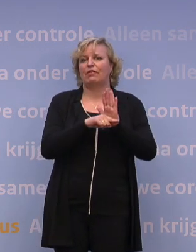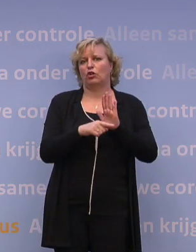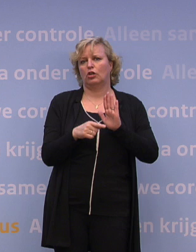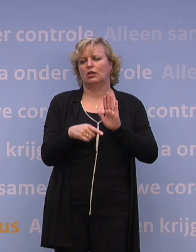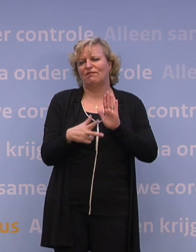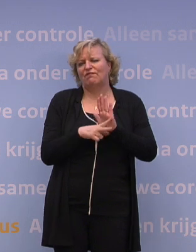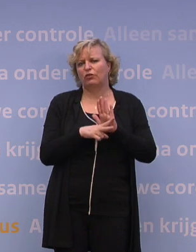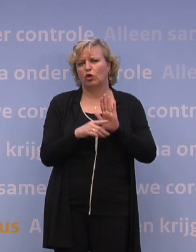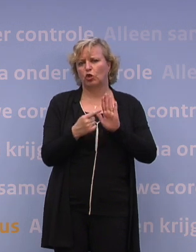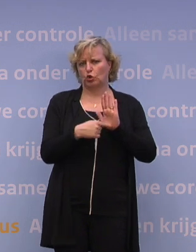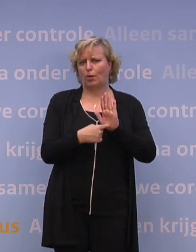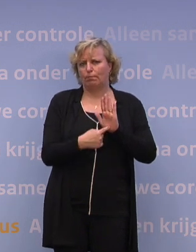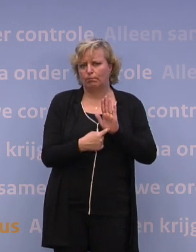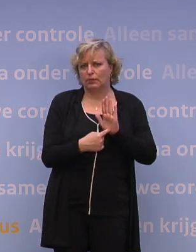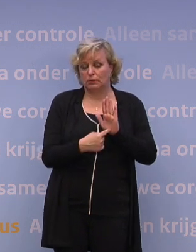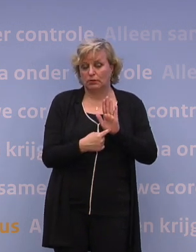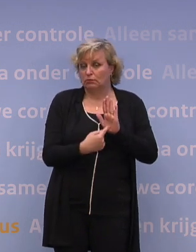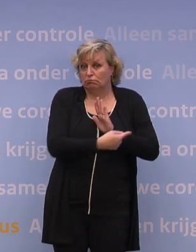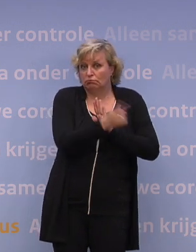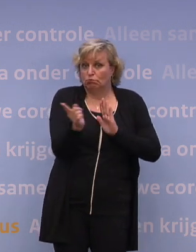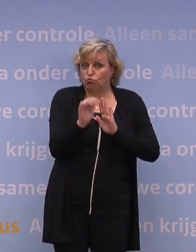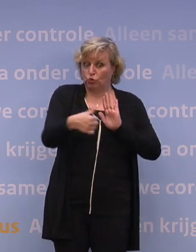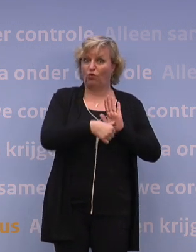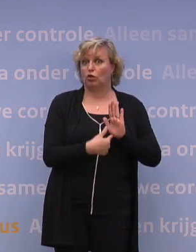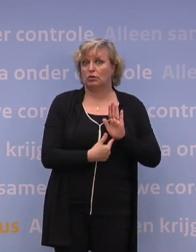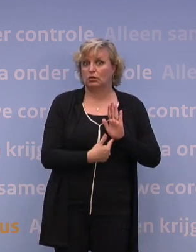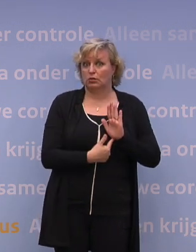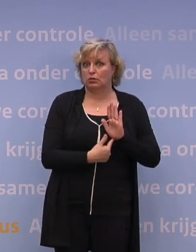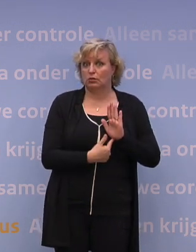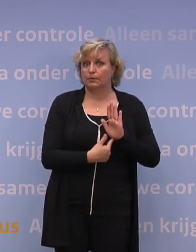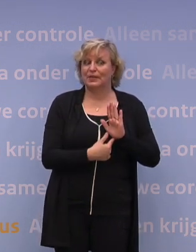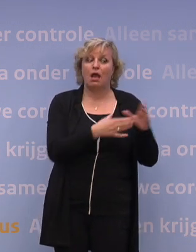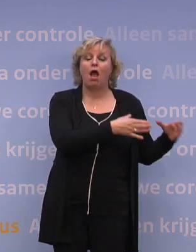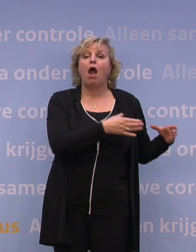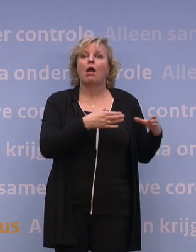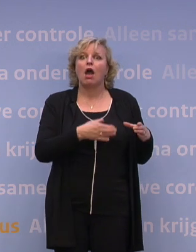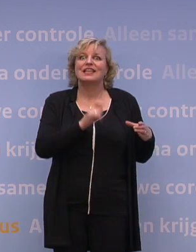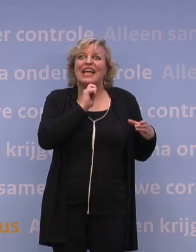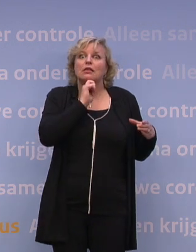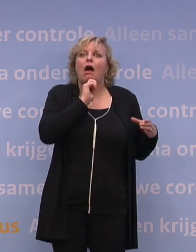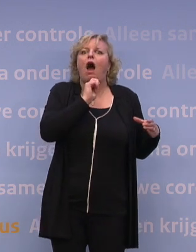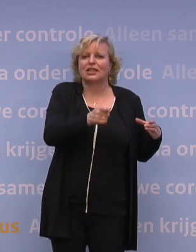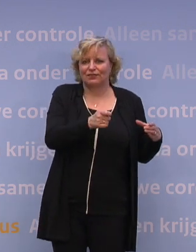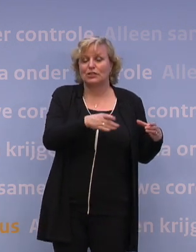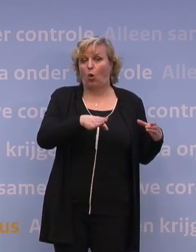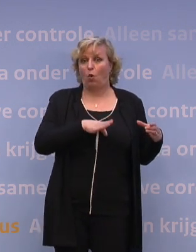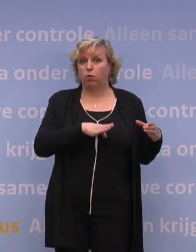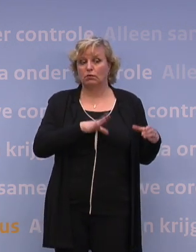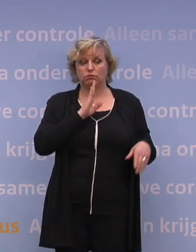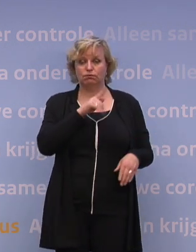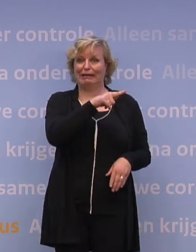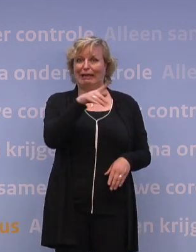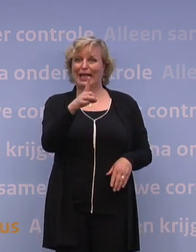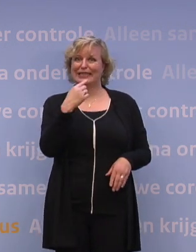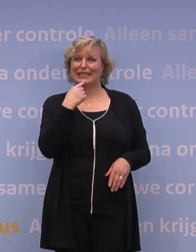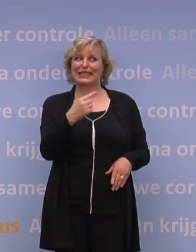die wettelijke norm, daar moet je je gewoon aan houden. Overigens een quarantaineadvies moet je er ook gewoon aan houden. Als de GGD zegt, ga met je kont op de bank zitten,